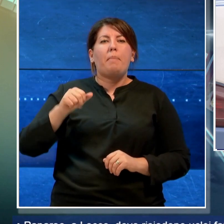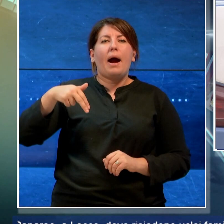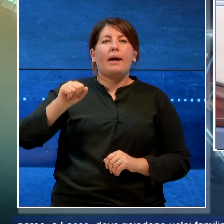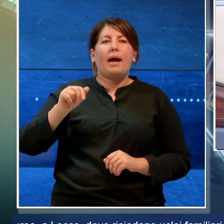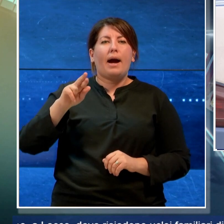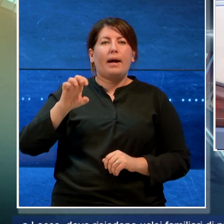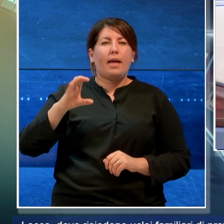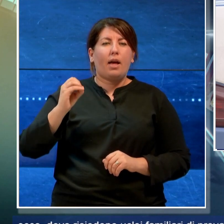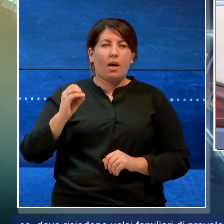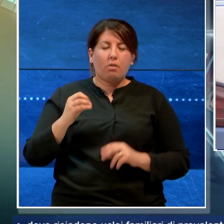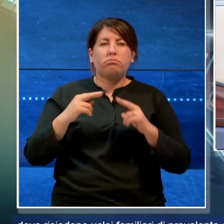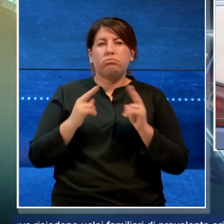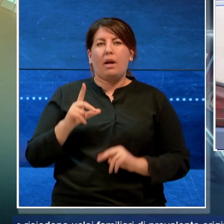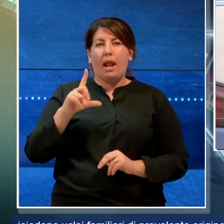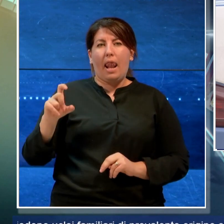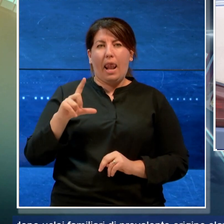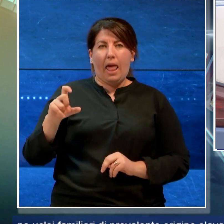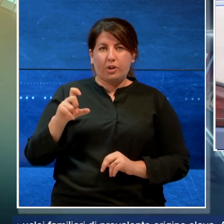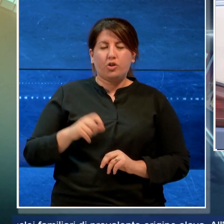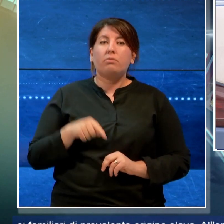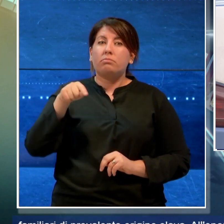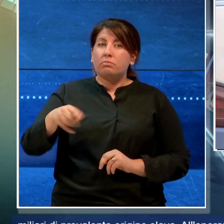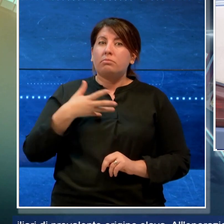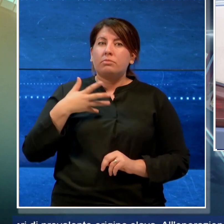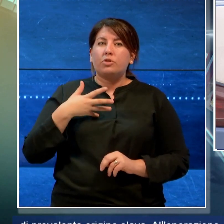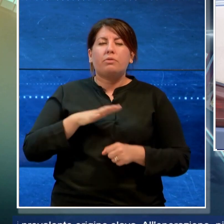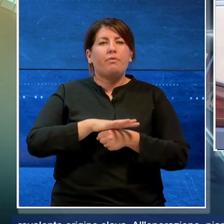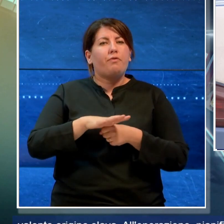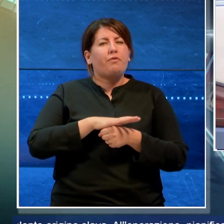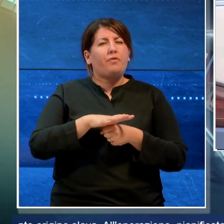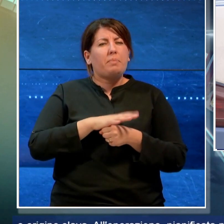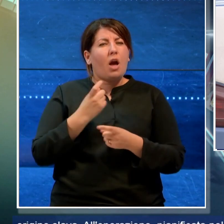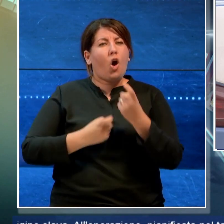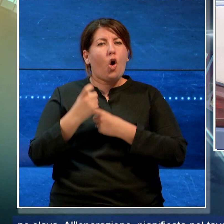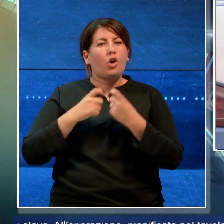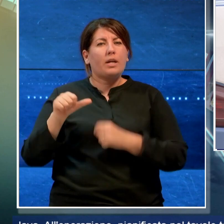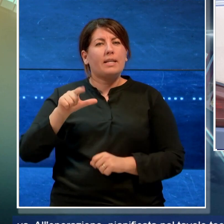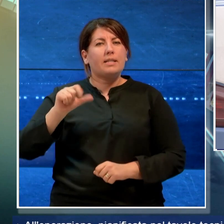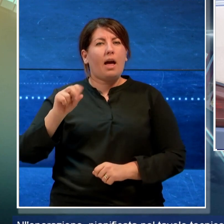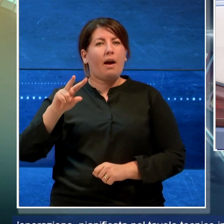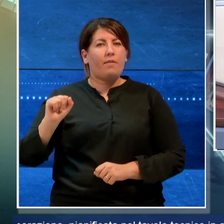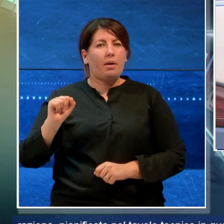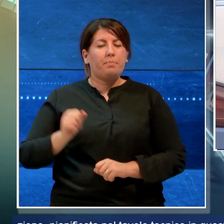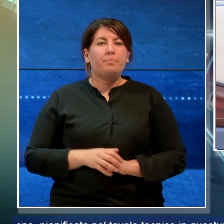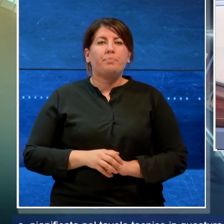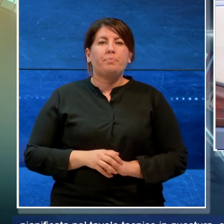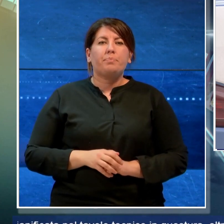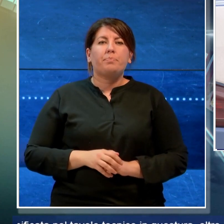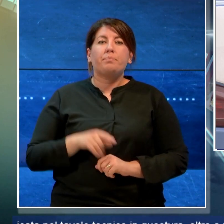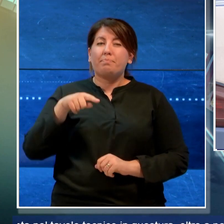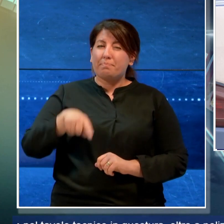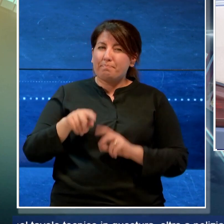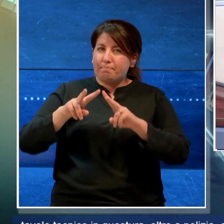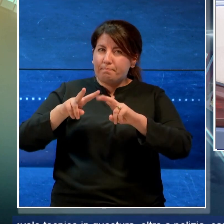Lecce dove risiedono nuclei familiari di origine slava all'operazione